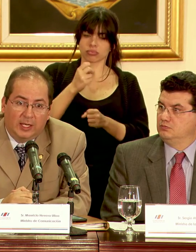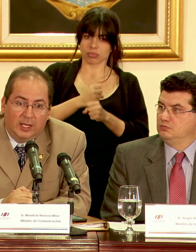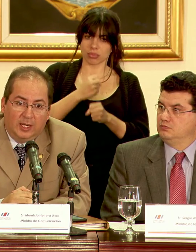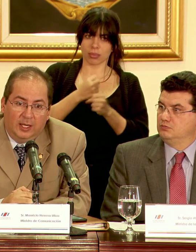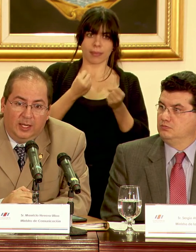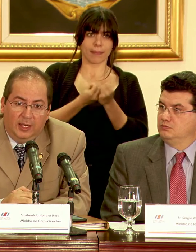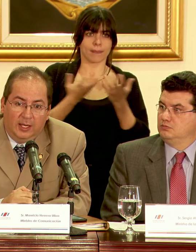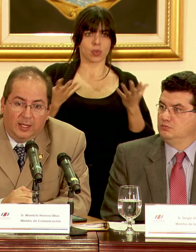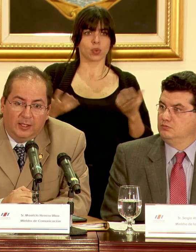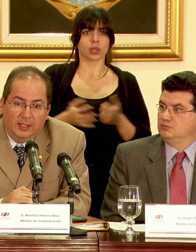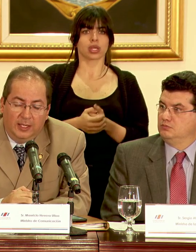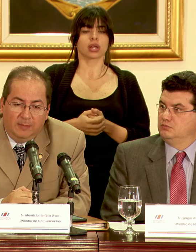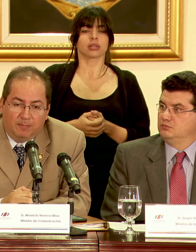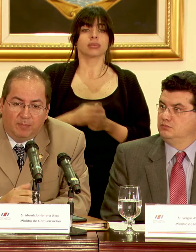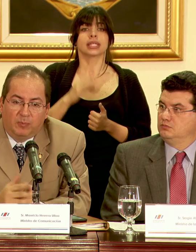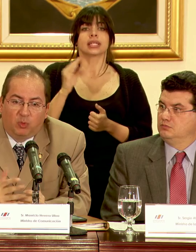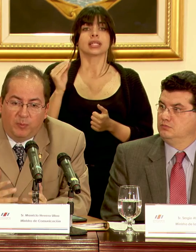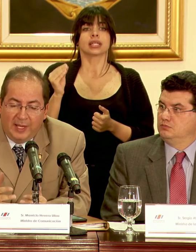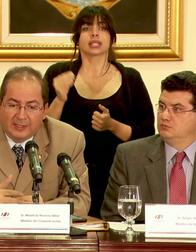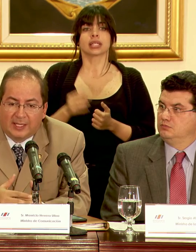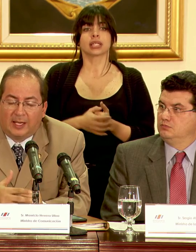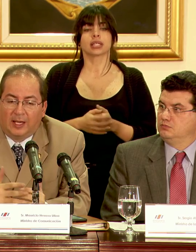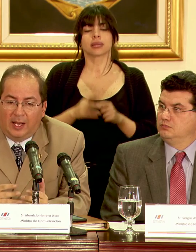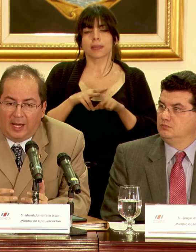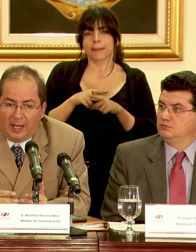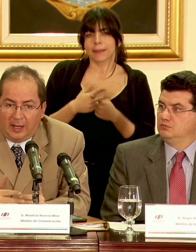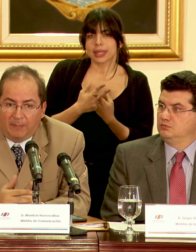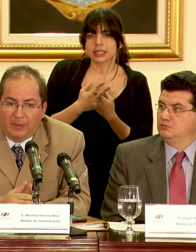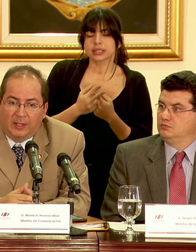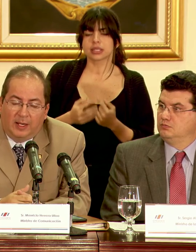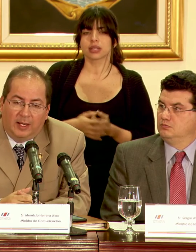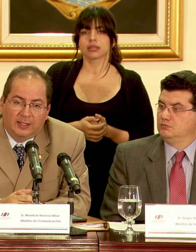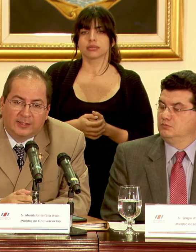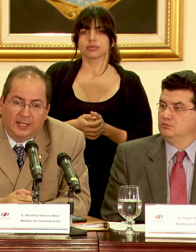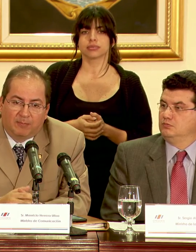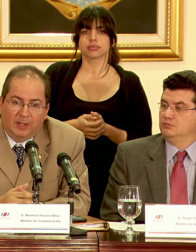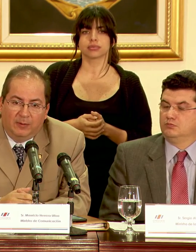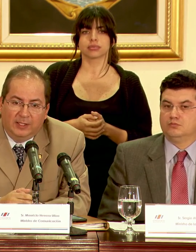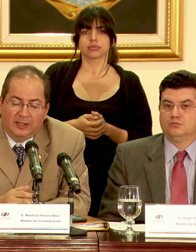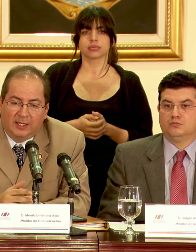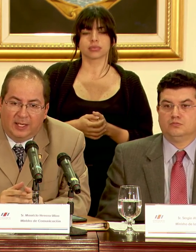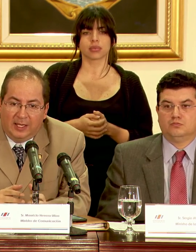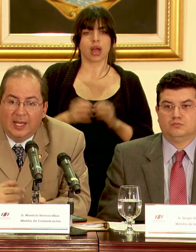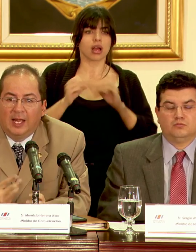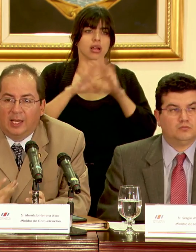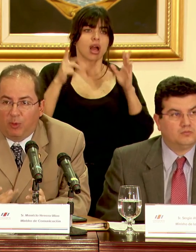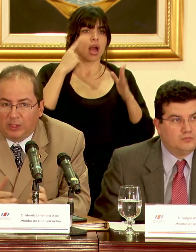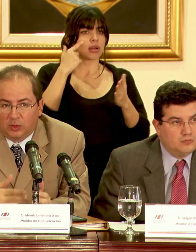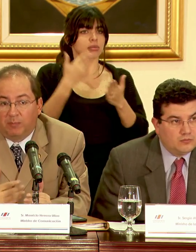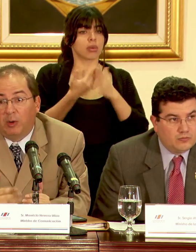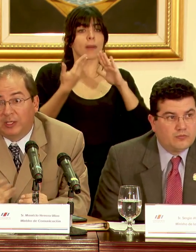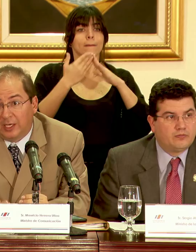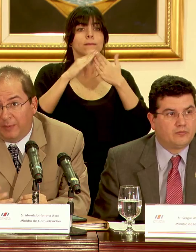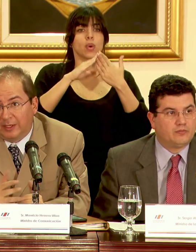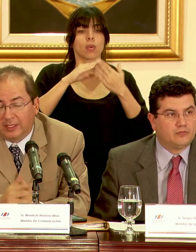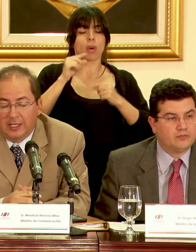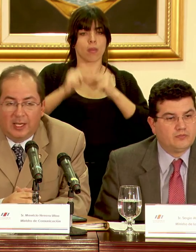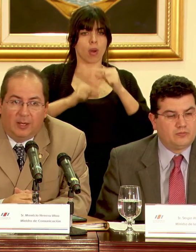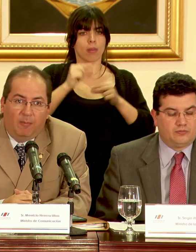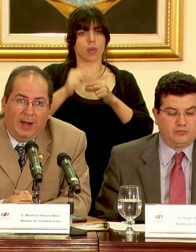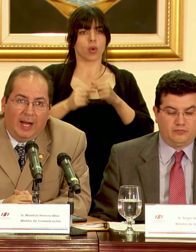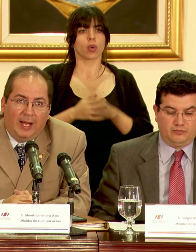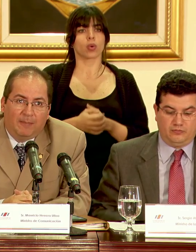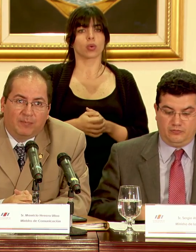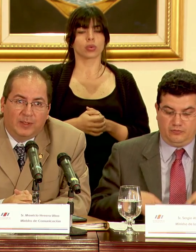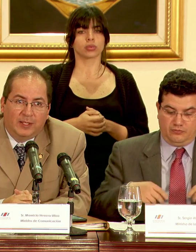pública y comienza a ser evidente que la población paulatinamente